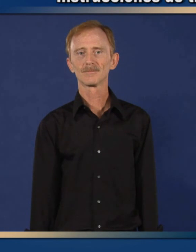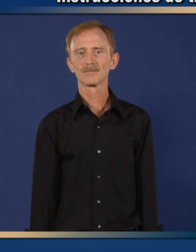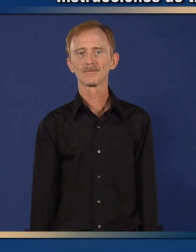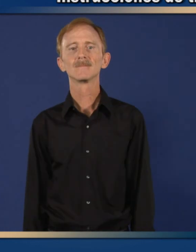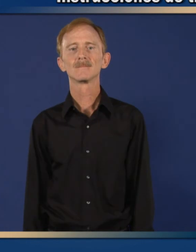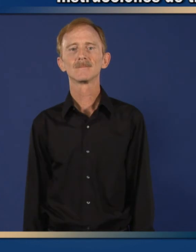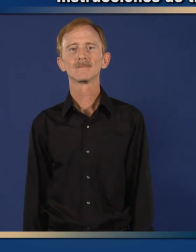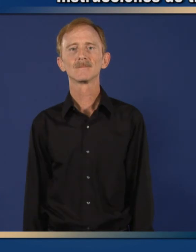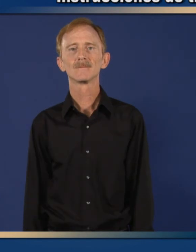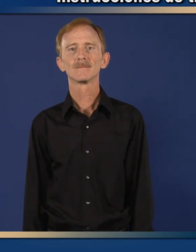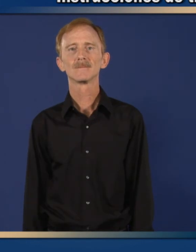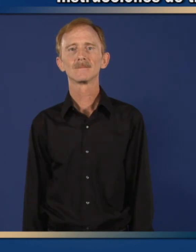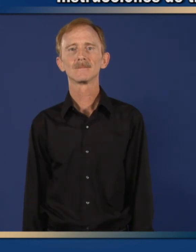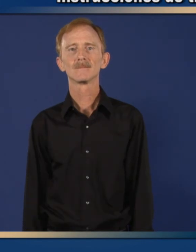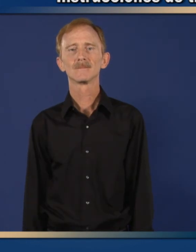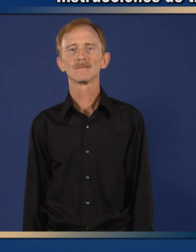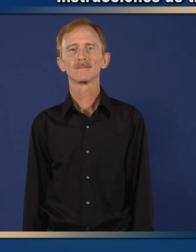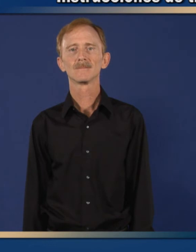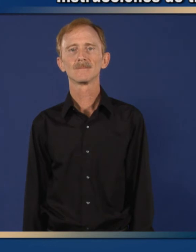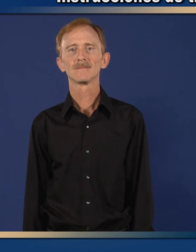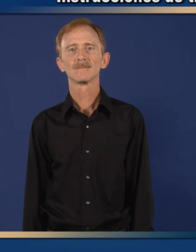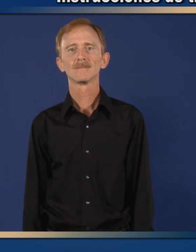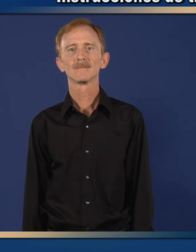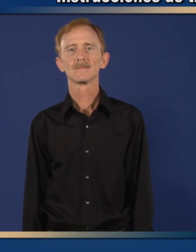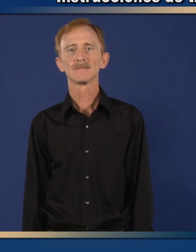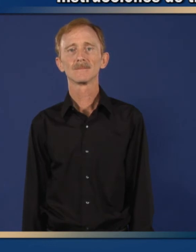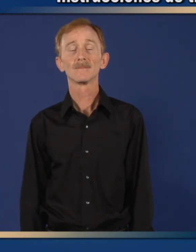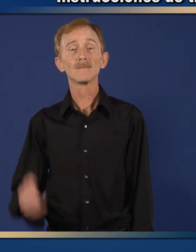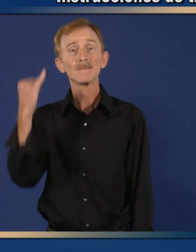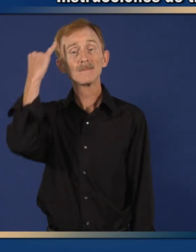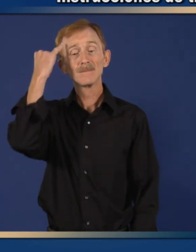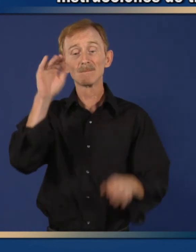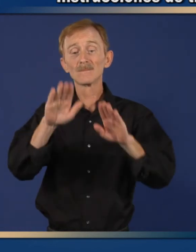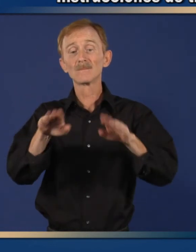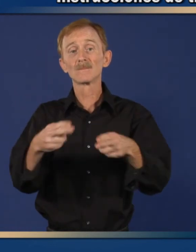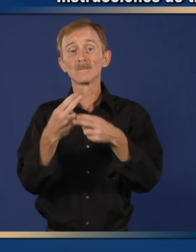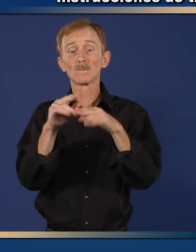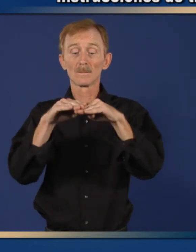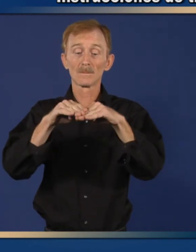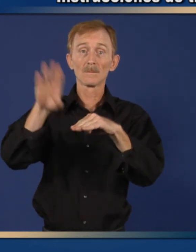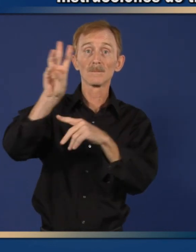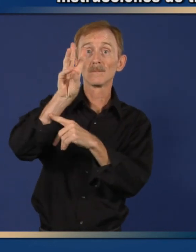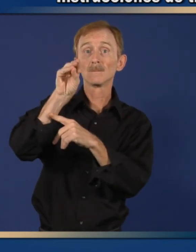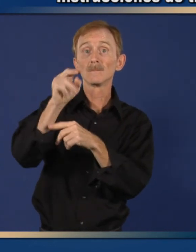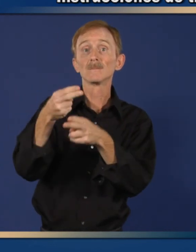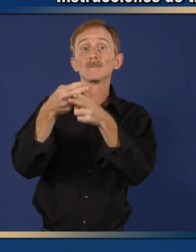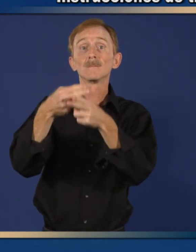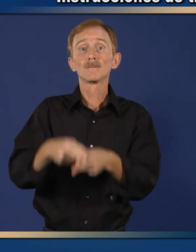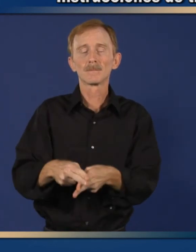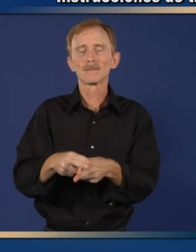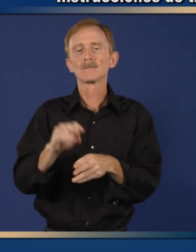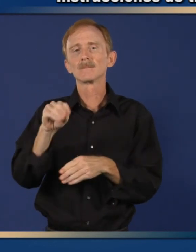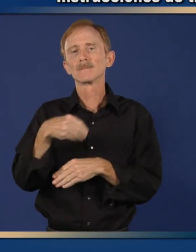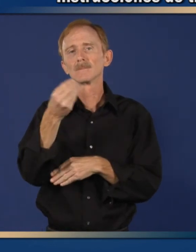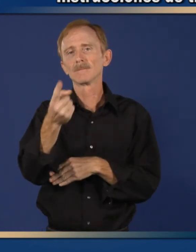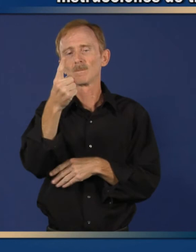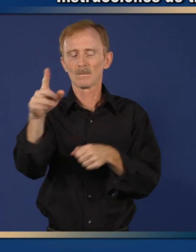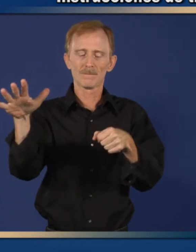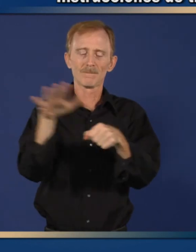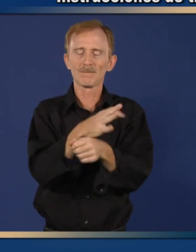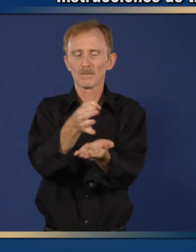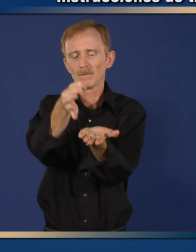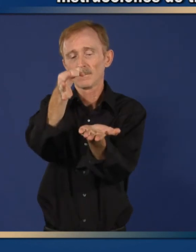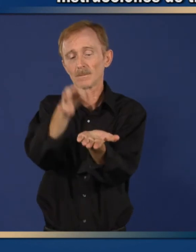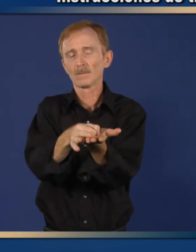Niños que pesan más de 60 libras que han sido expuestas a la plaga deben tomar una tableta de 500